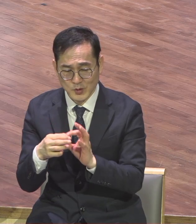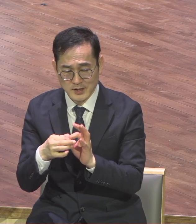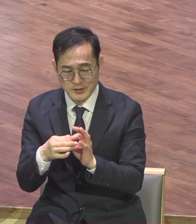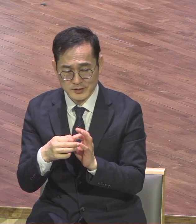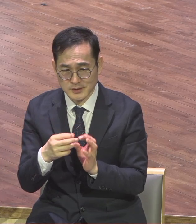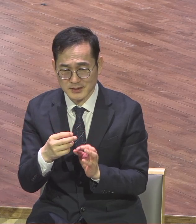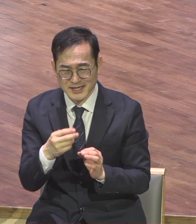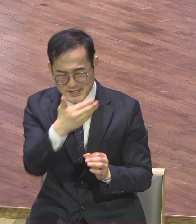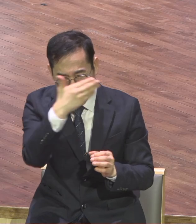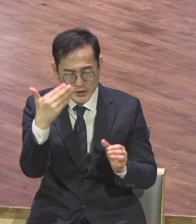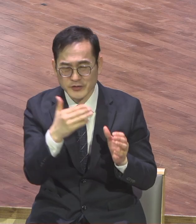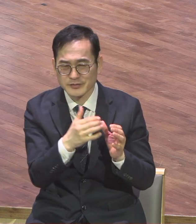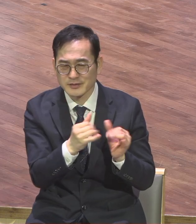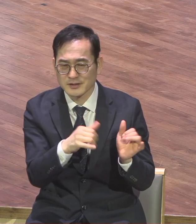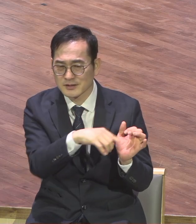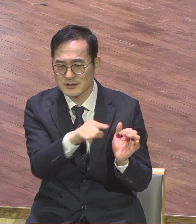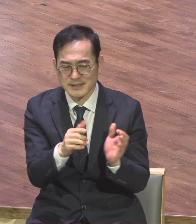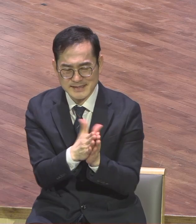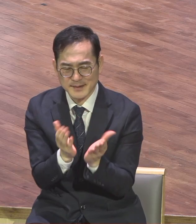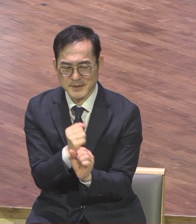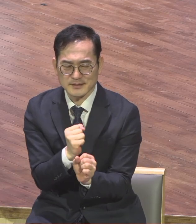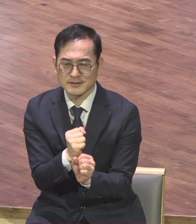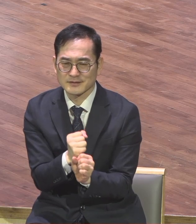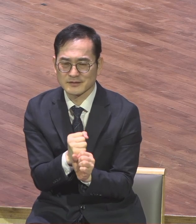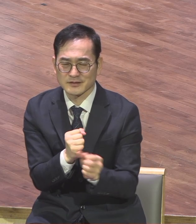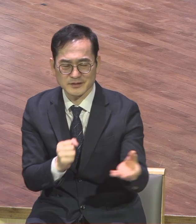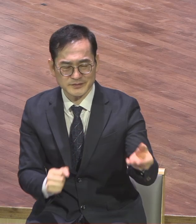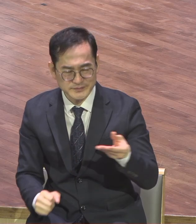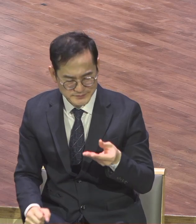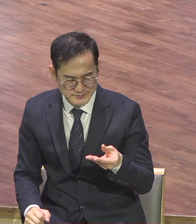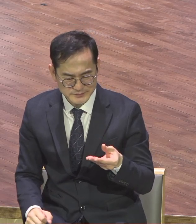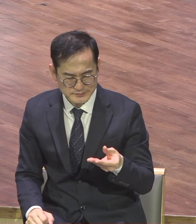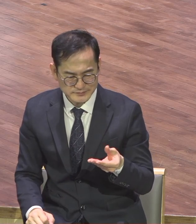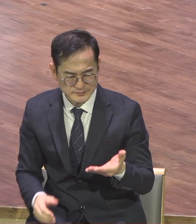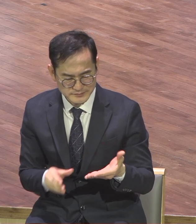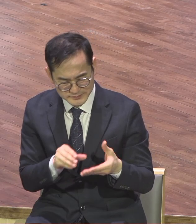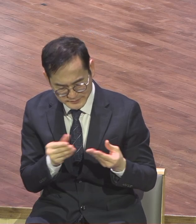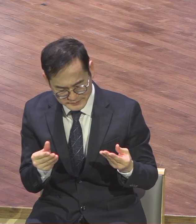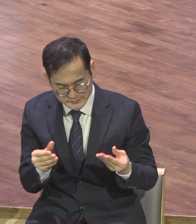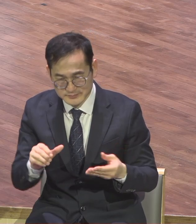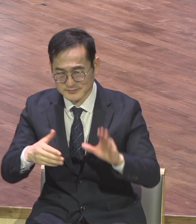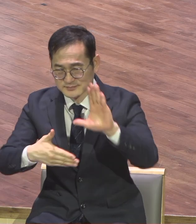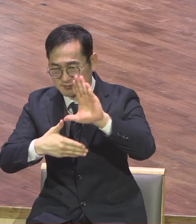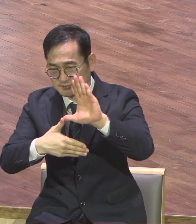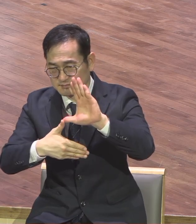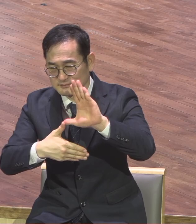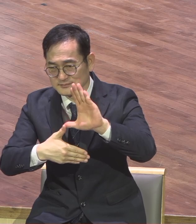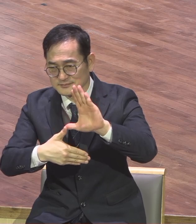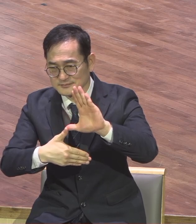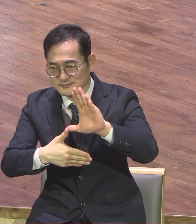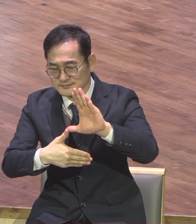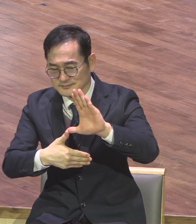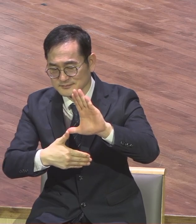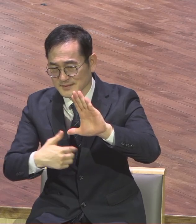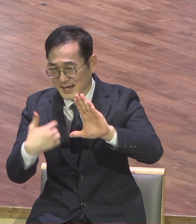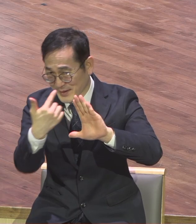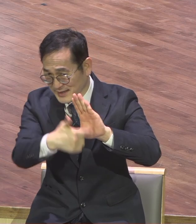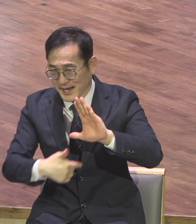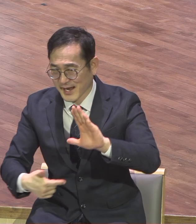청년들에서 만들어서 가져왔는데 보니까 아메리카 유럽 오세아니아 아프리카